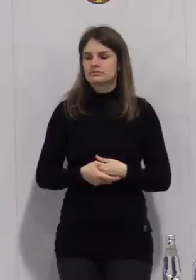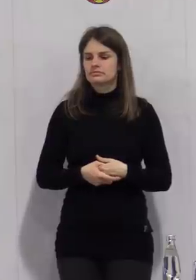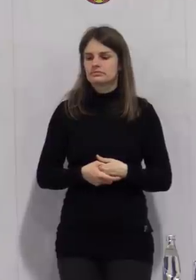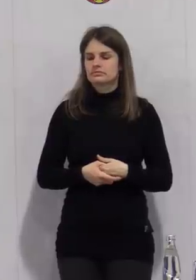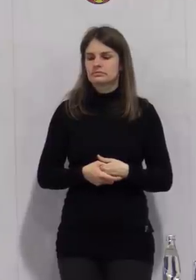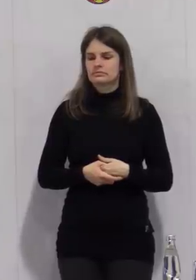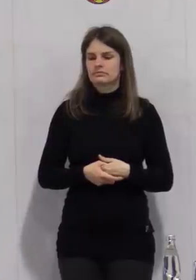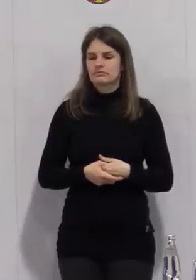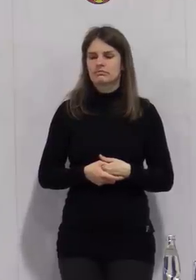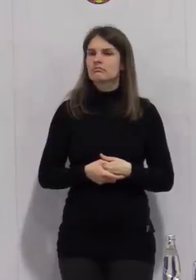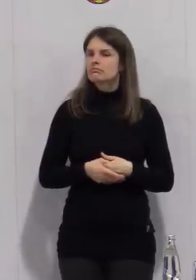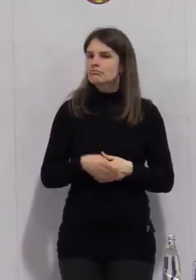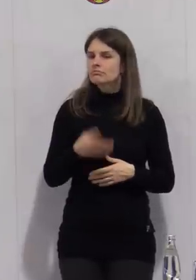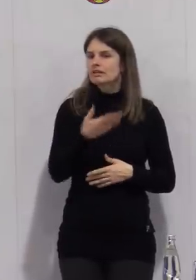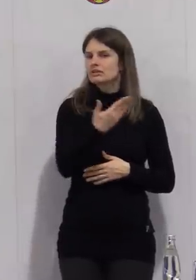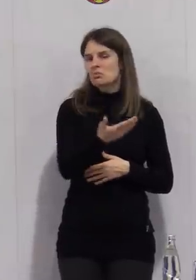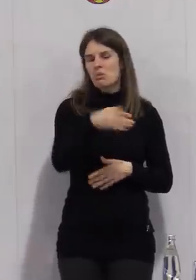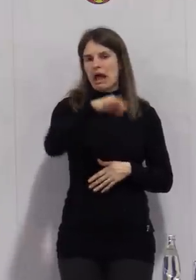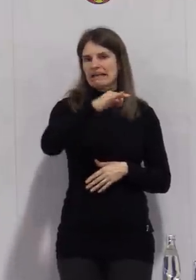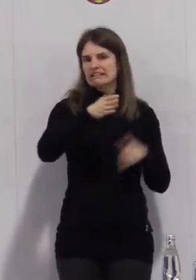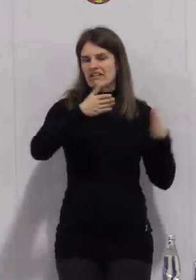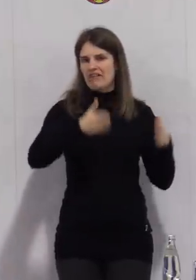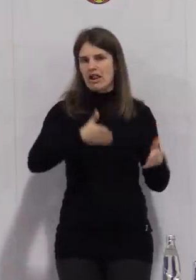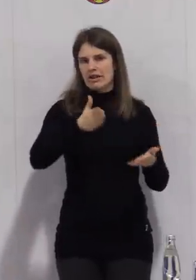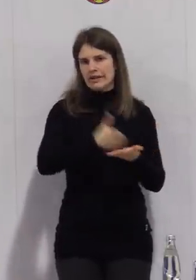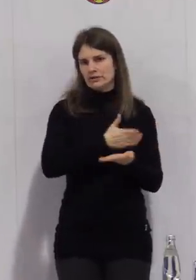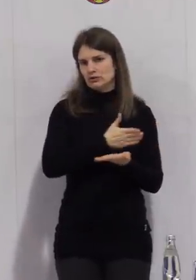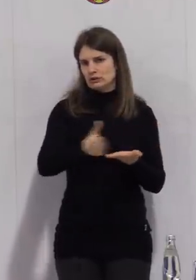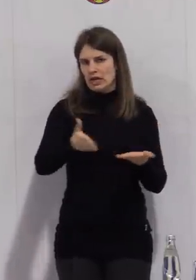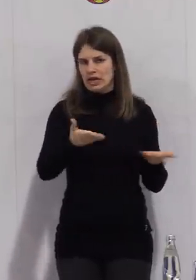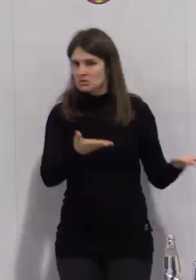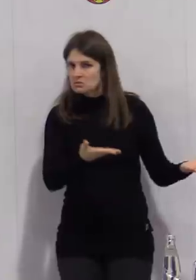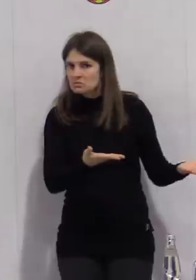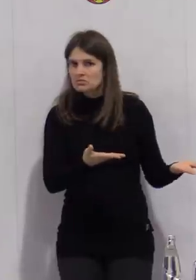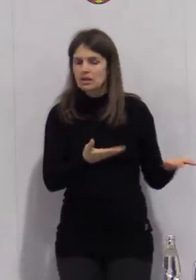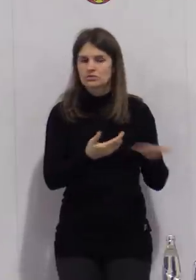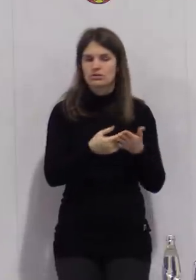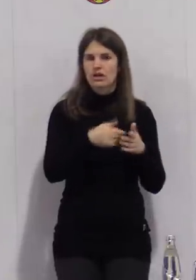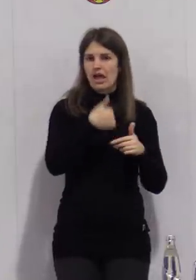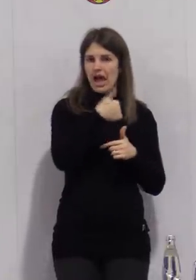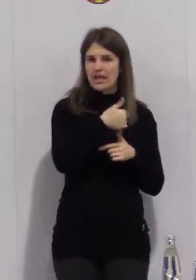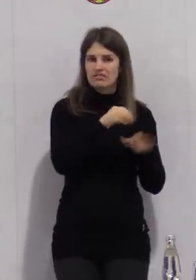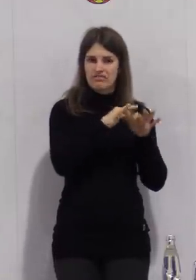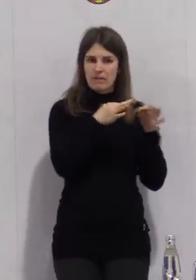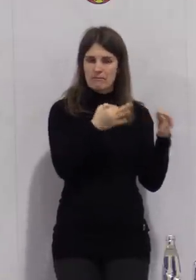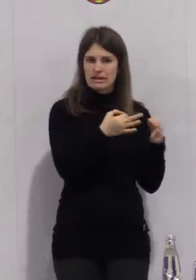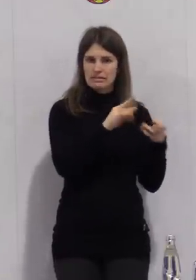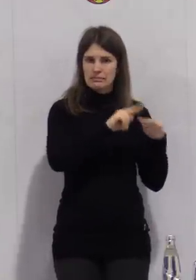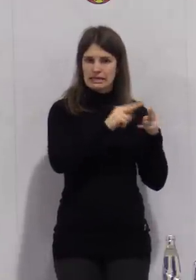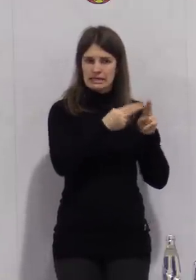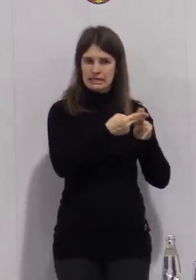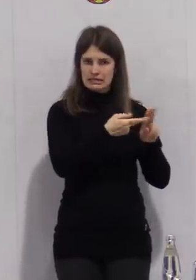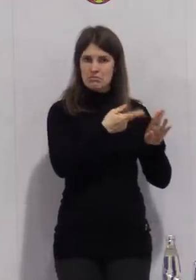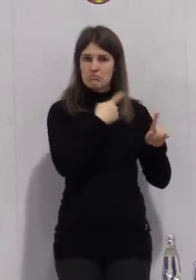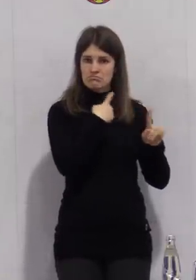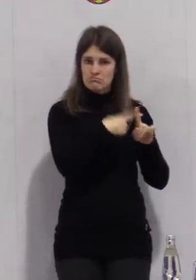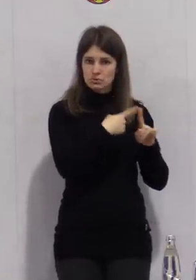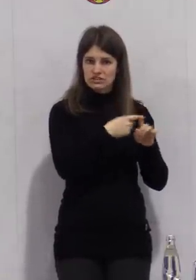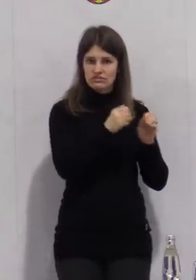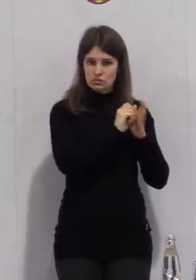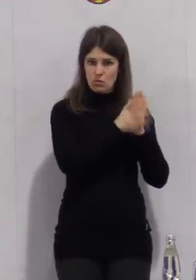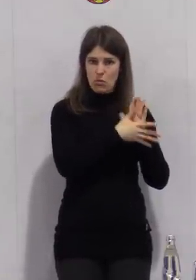Also das sind dann natürlich Einzelfallentscheidungen, wobei es ja so ist, dass wenn ein Familienmitglied positiv getestet wird, für die